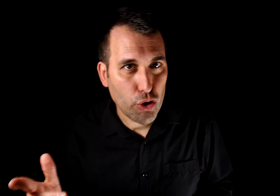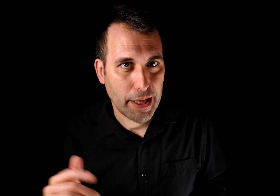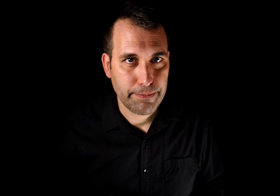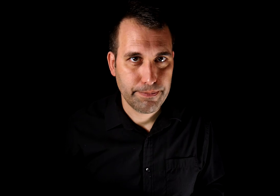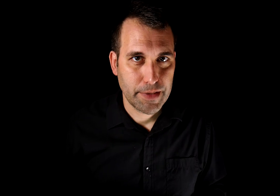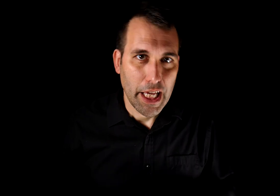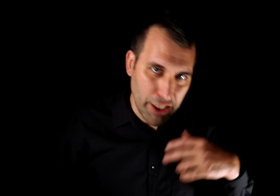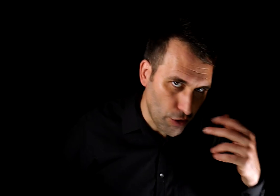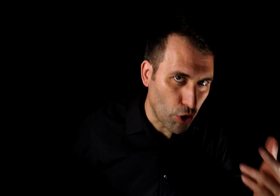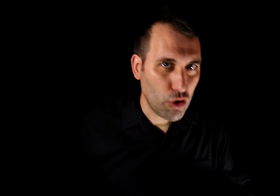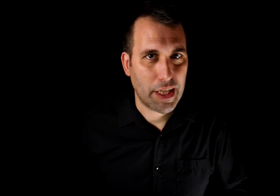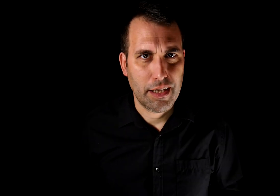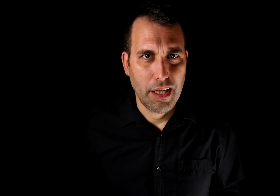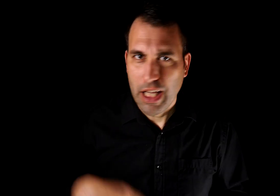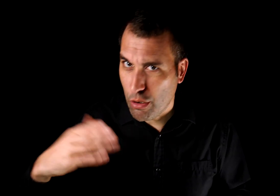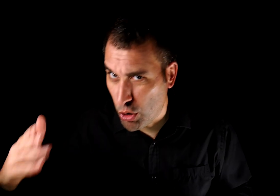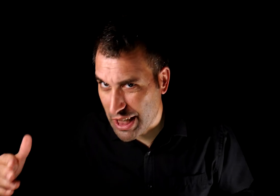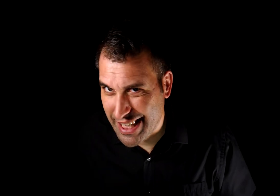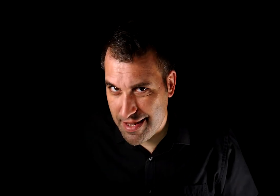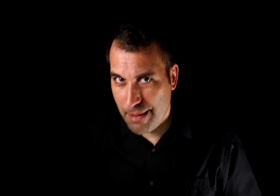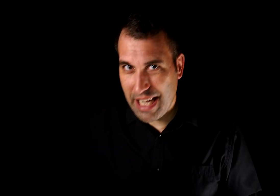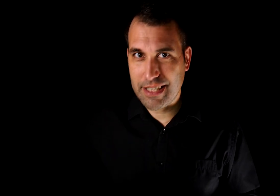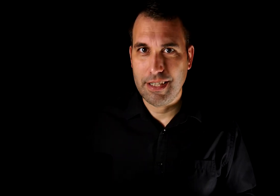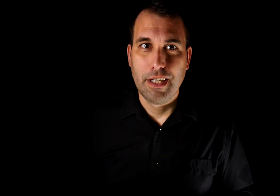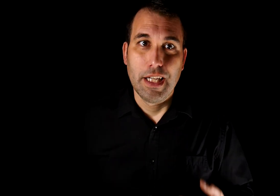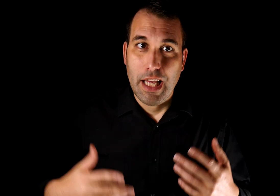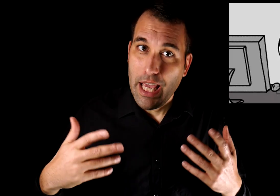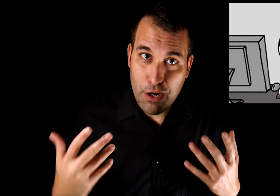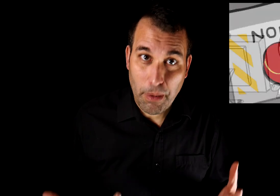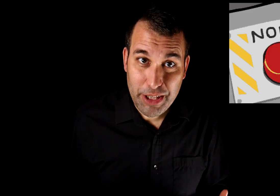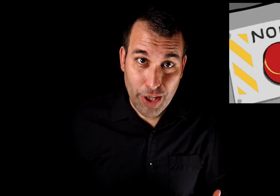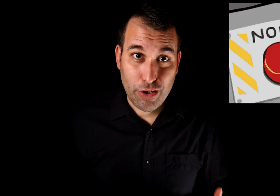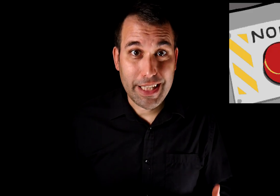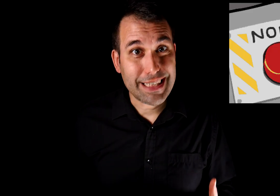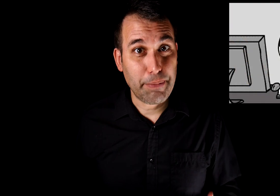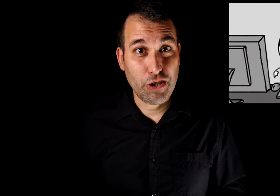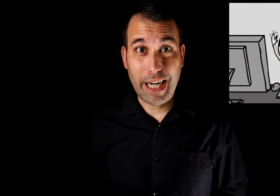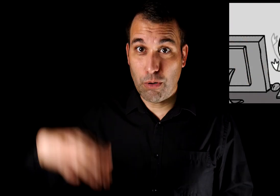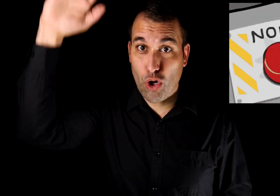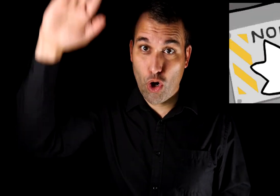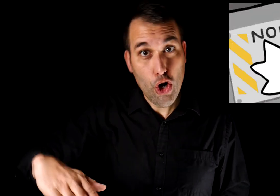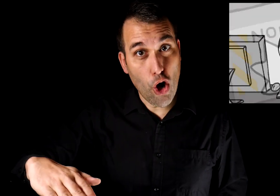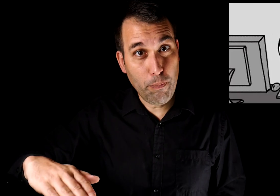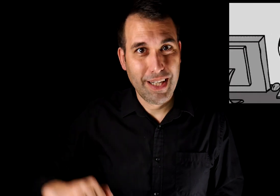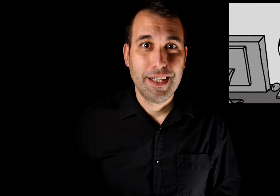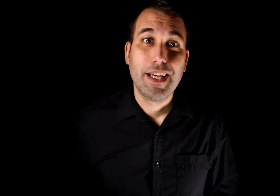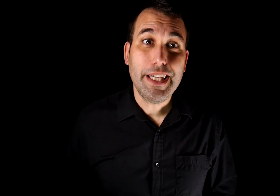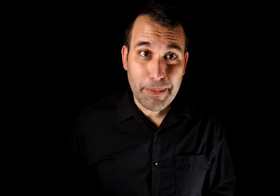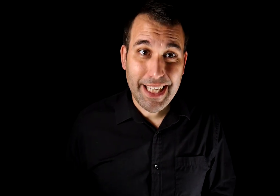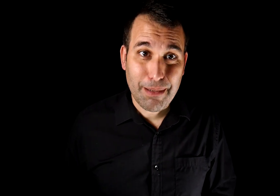otra, y luego otra, y luego otras 15 más, en un momento dado tendrás que presionar el botón NOPE y aumentar el